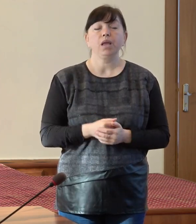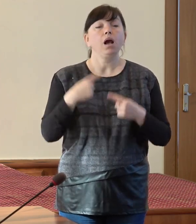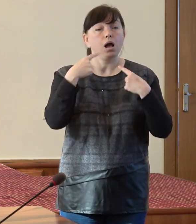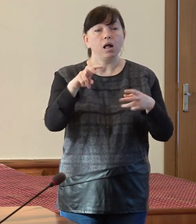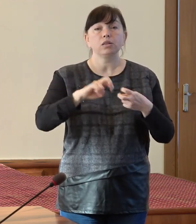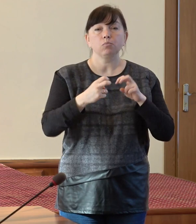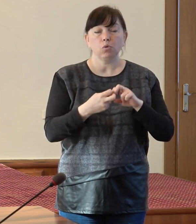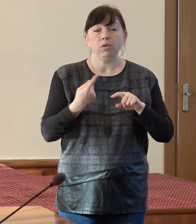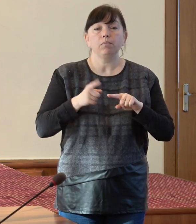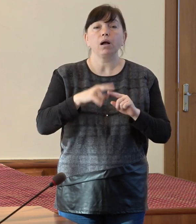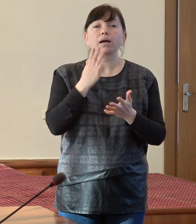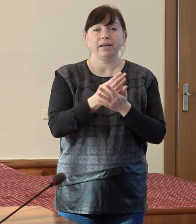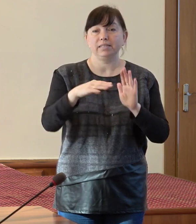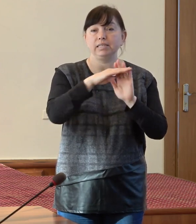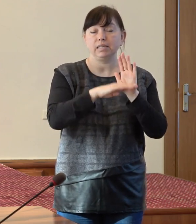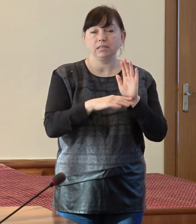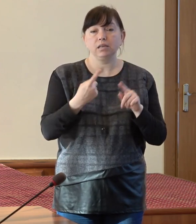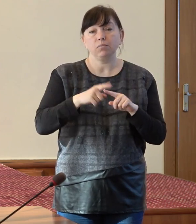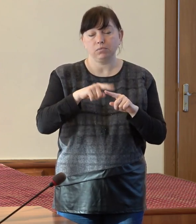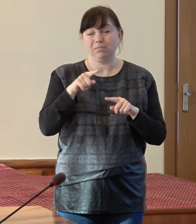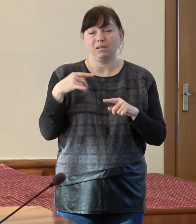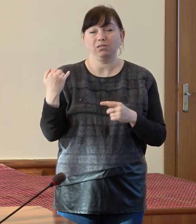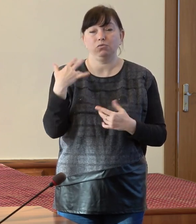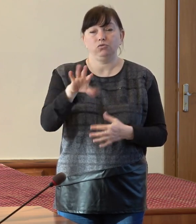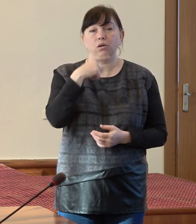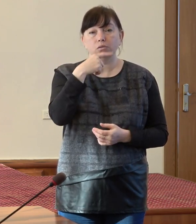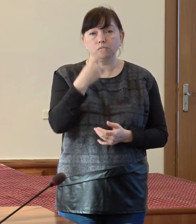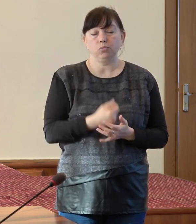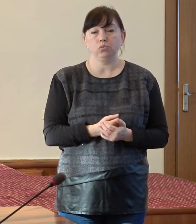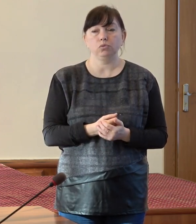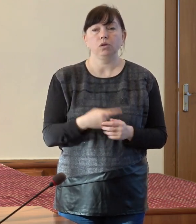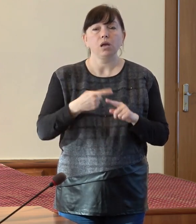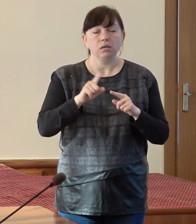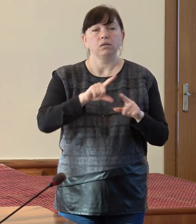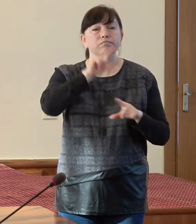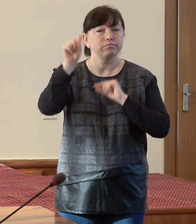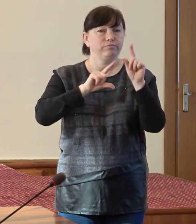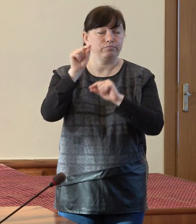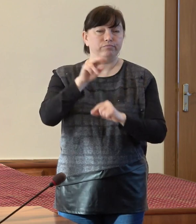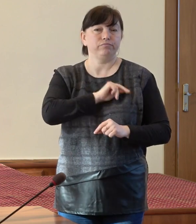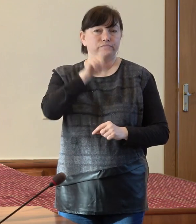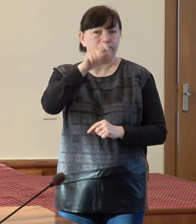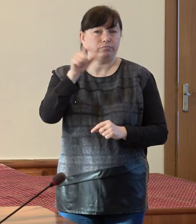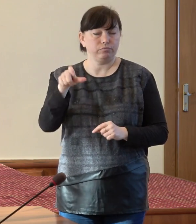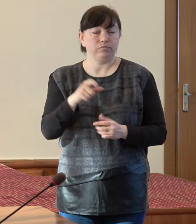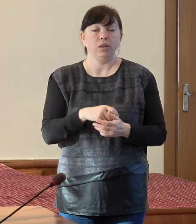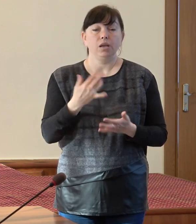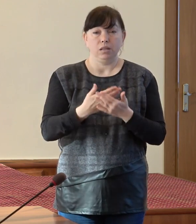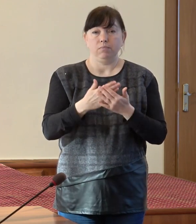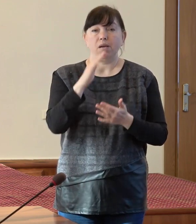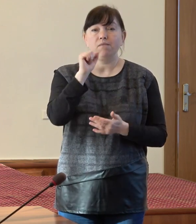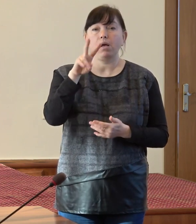care se confruntă sistemul este cea care-ți menționată, fluctuația de cadre. Bună oară, în la Ionul